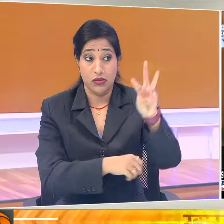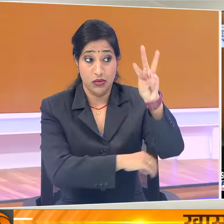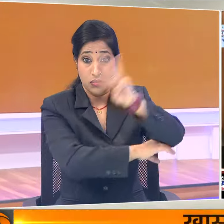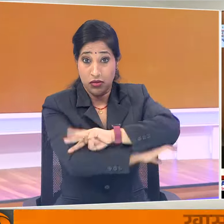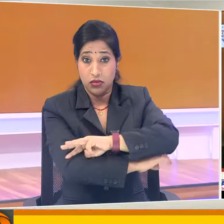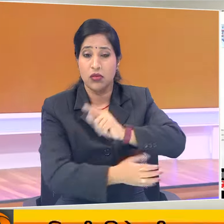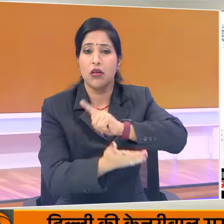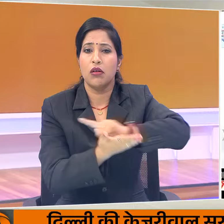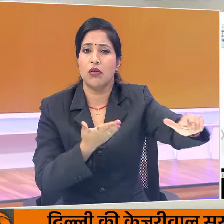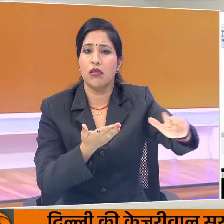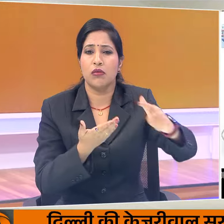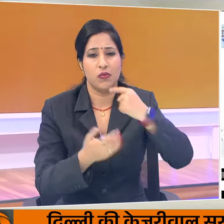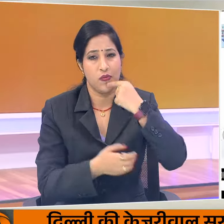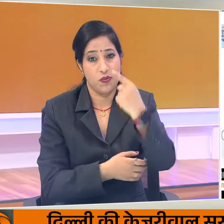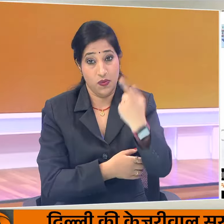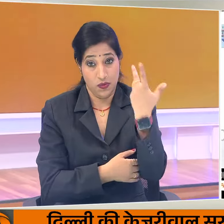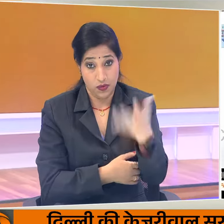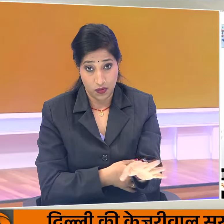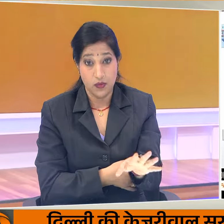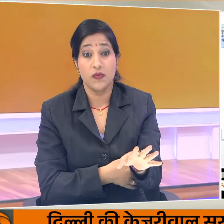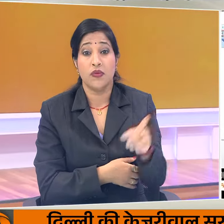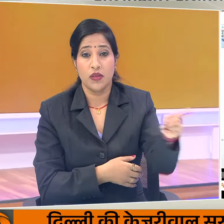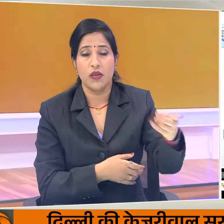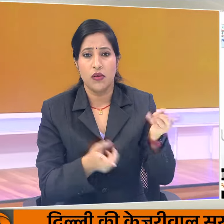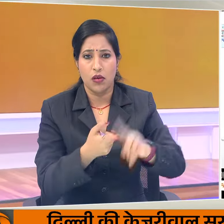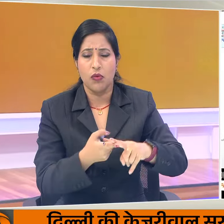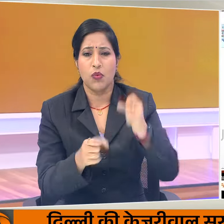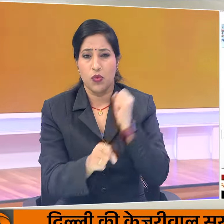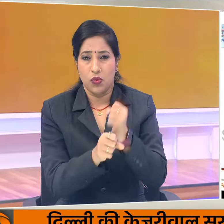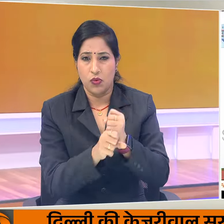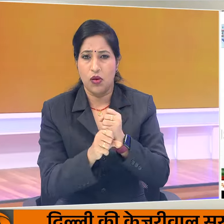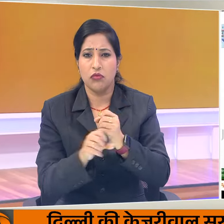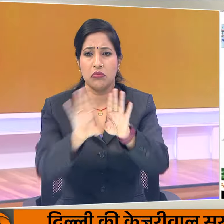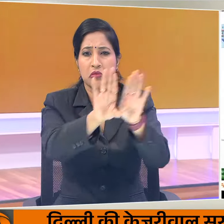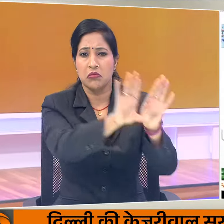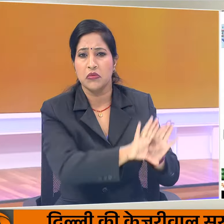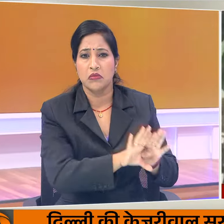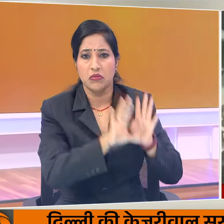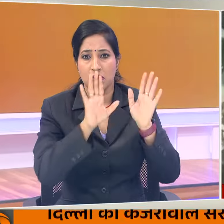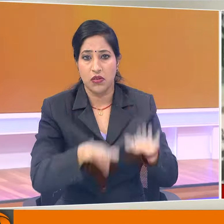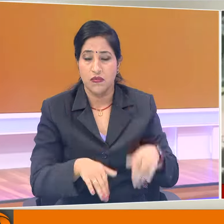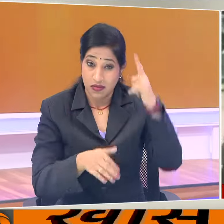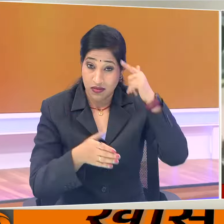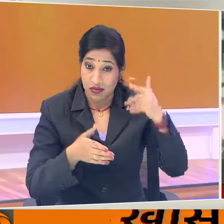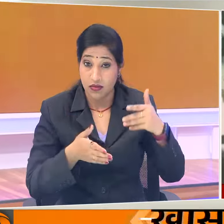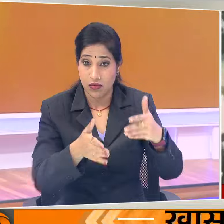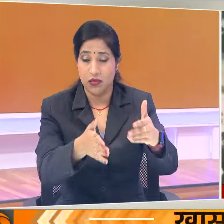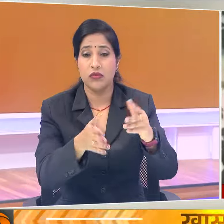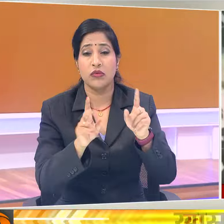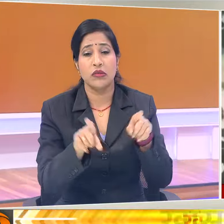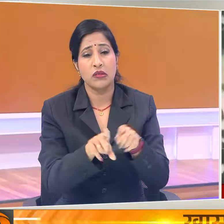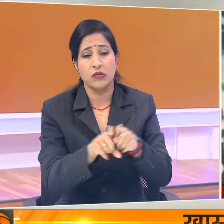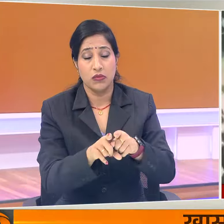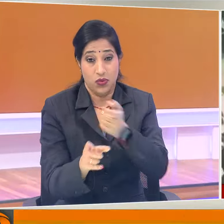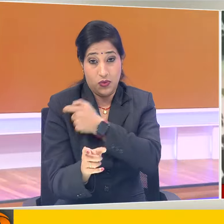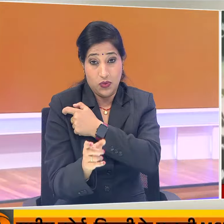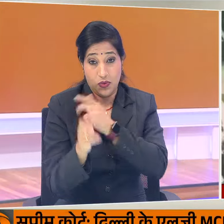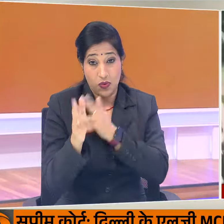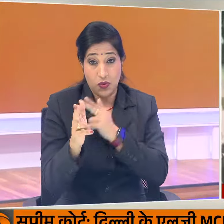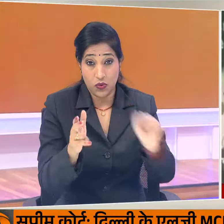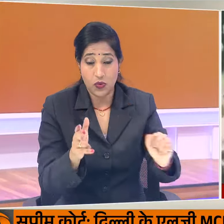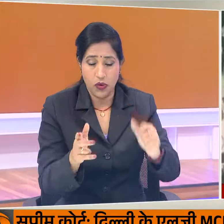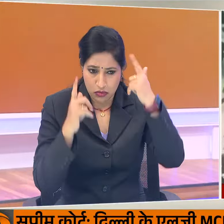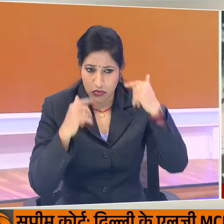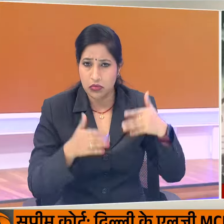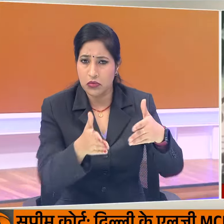के लिए छुट्टी घोशित की गई थी। वहाँ कर्फ्यू जारी लगा हुआ है। सेना सडकों पर गश्ट